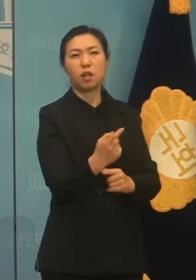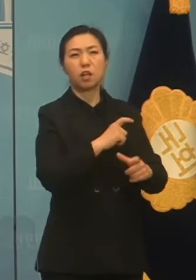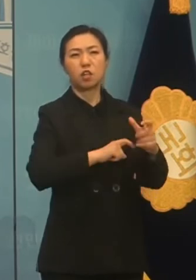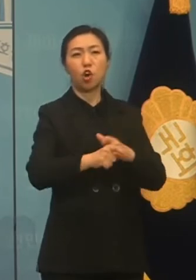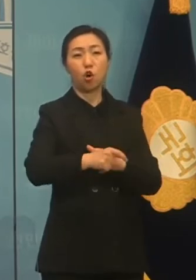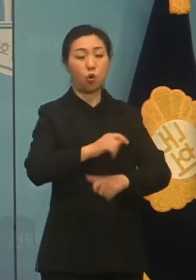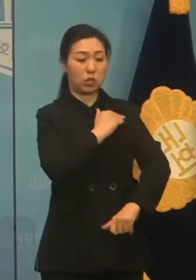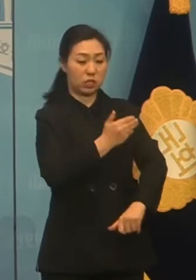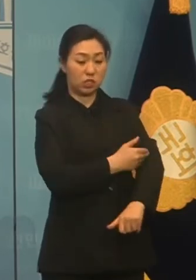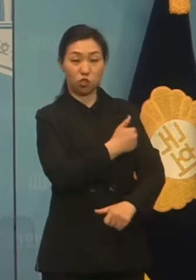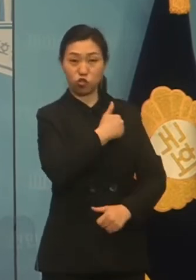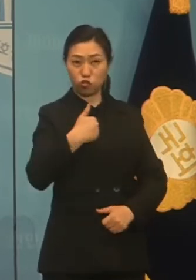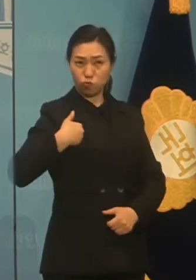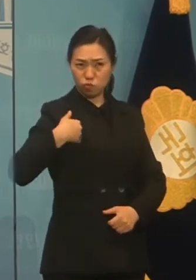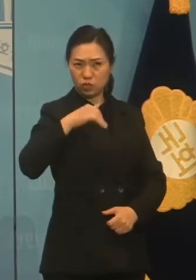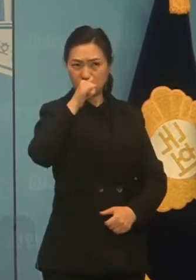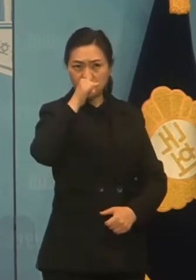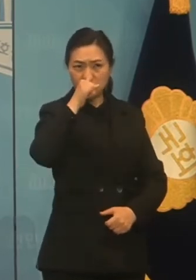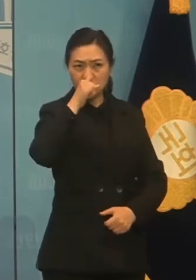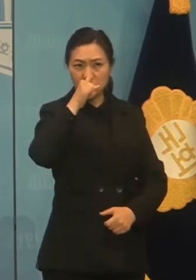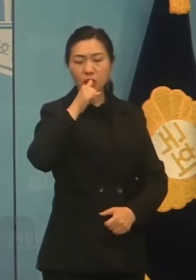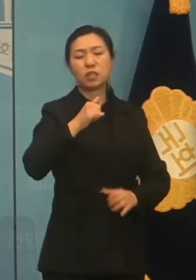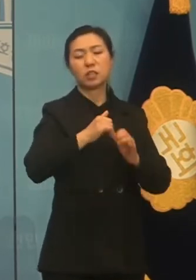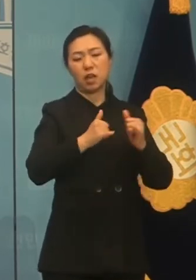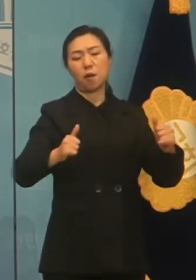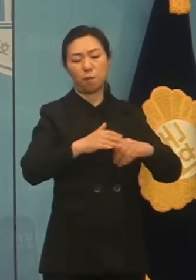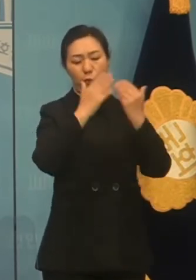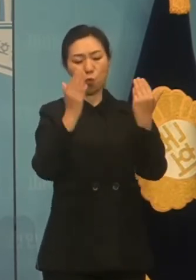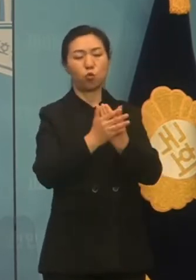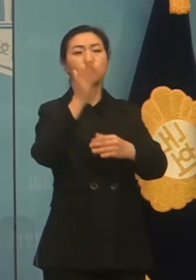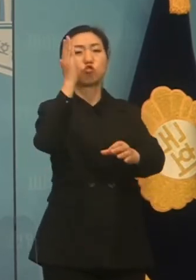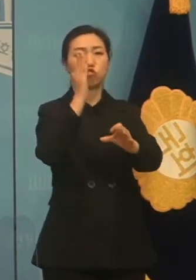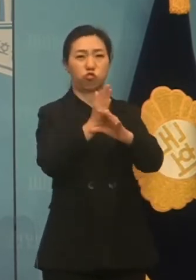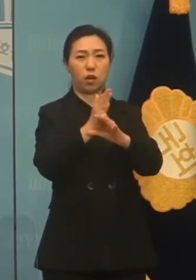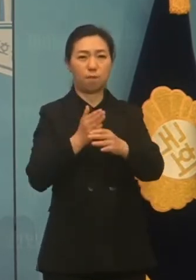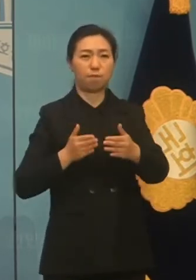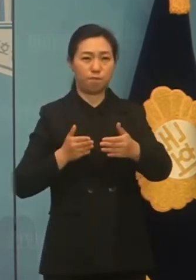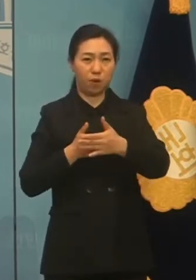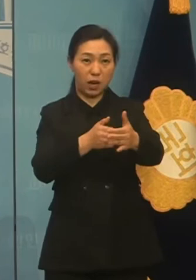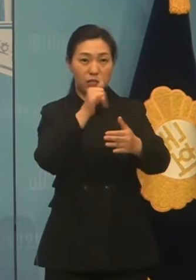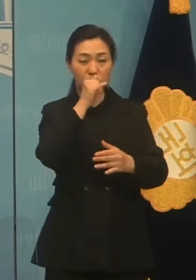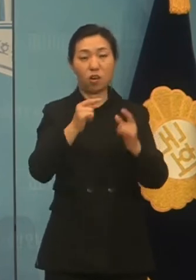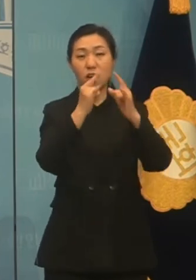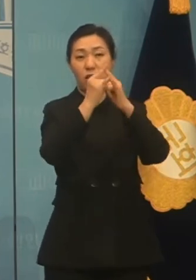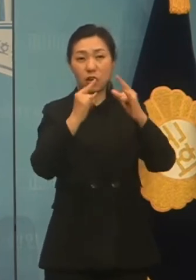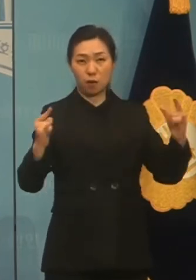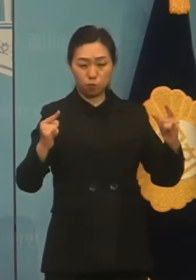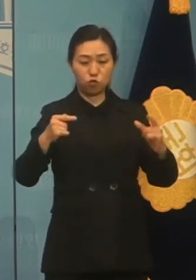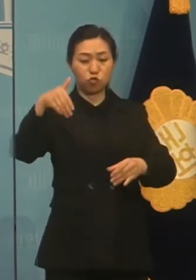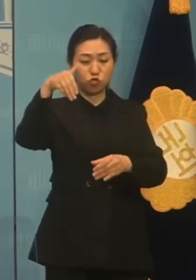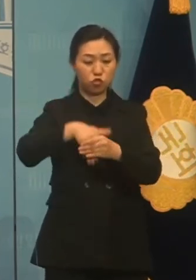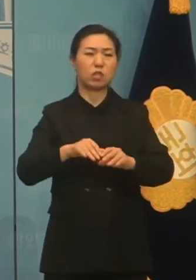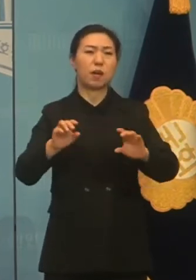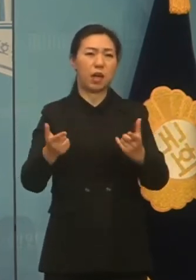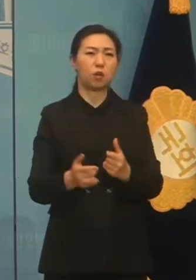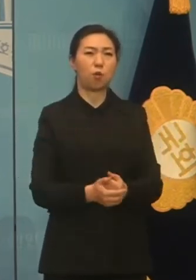더불어민주당, 정중앙에 선 것입니다. 캠프 중심 선거에서 정당 중심 선거,